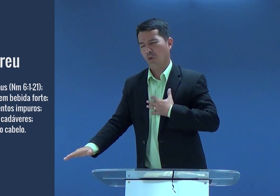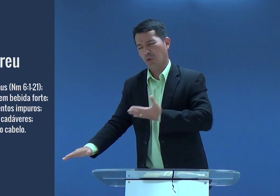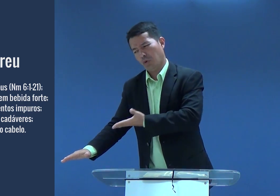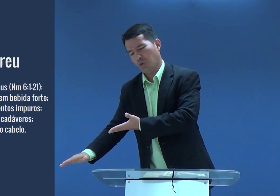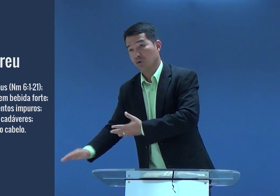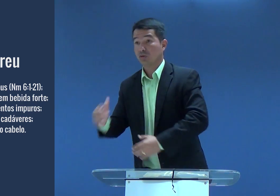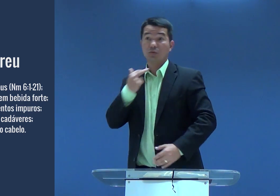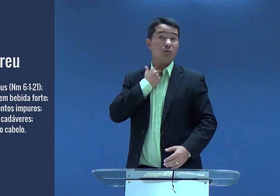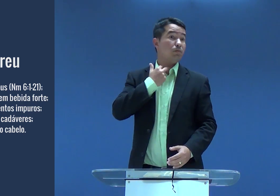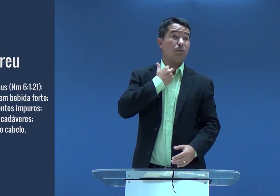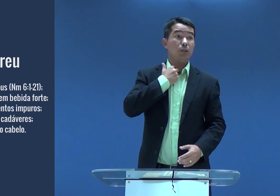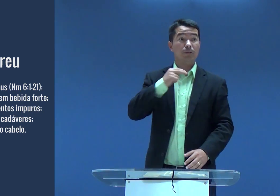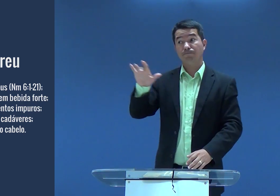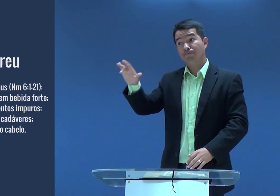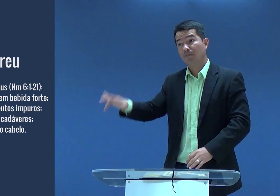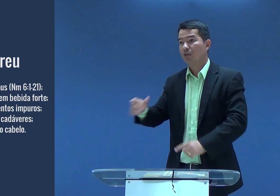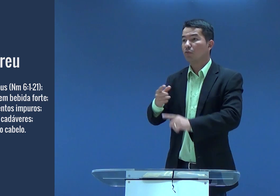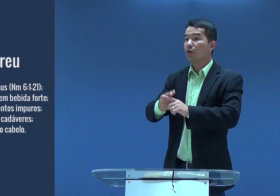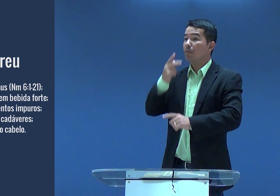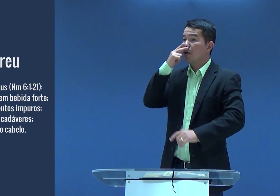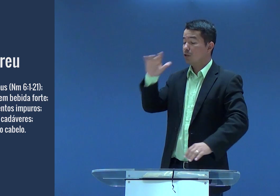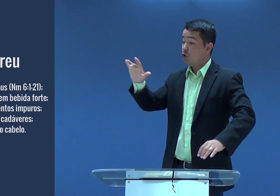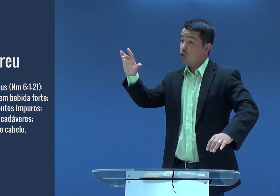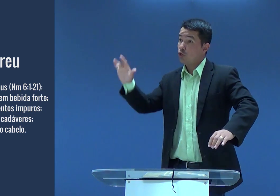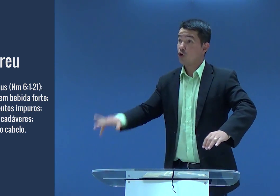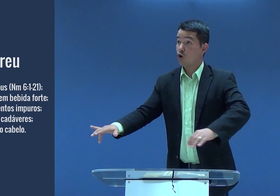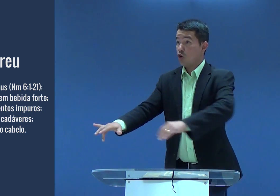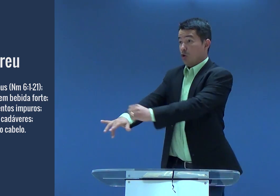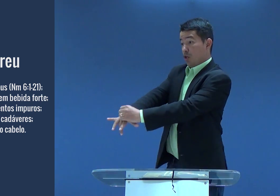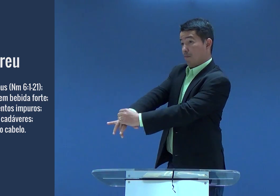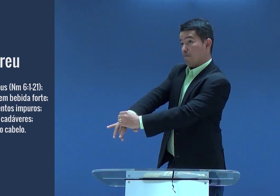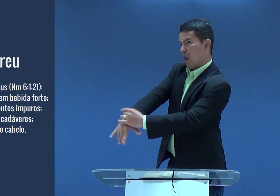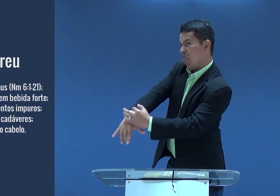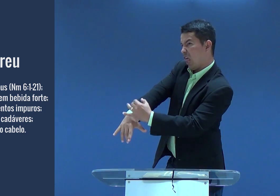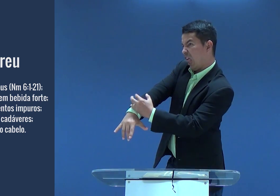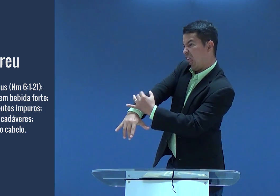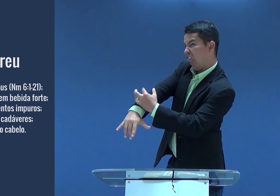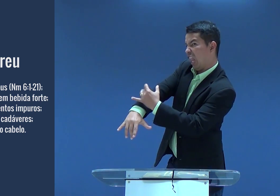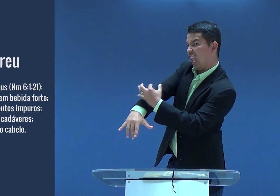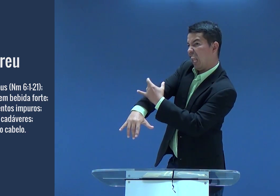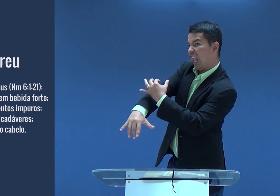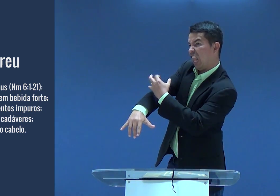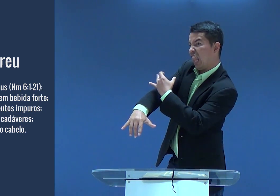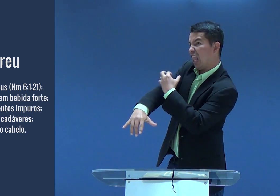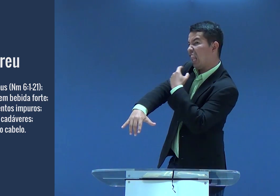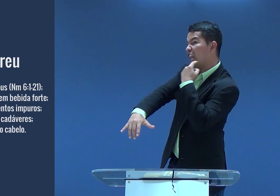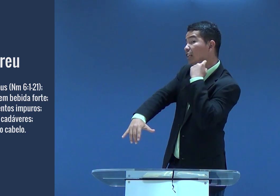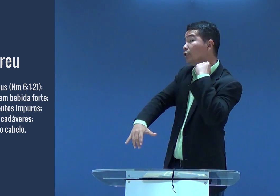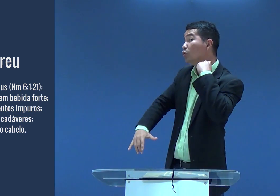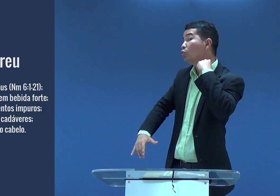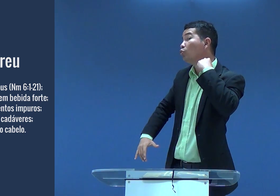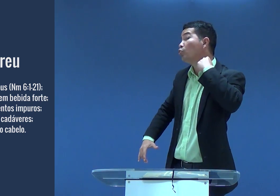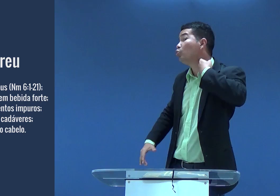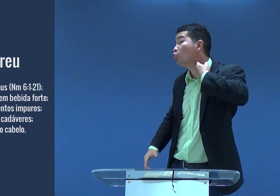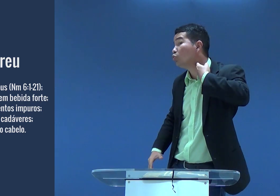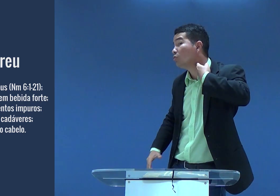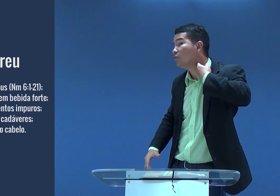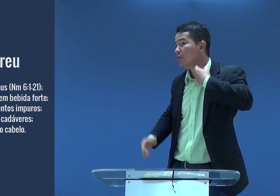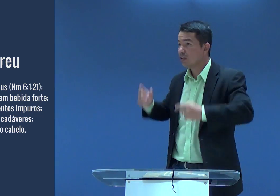antigos. Não podia. O Nazireu não podia se aproximar. Porque o simples toque é como se